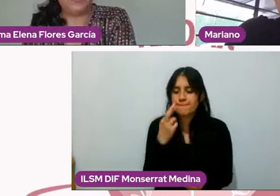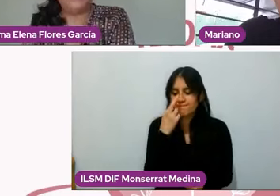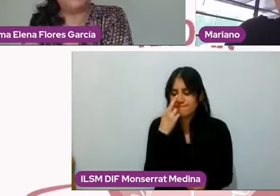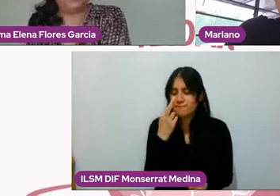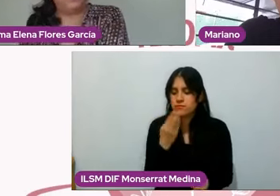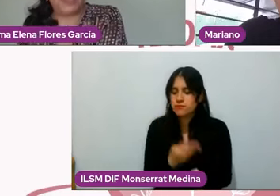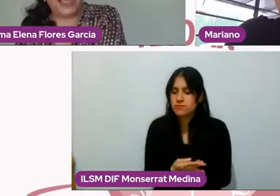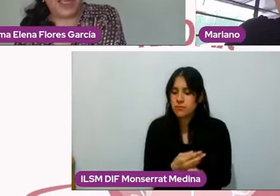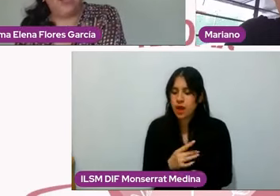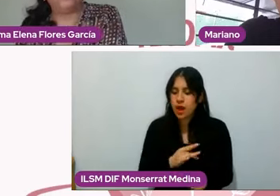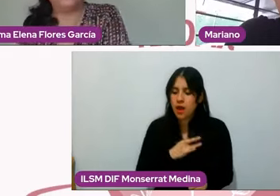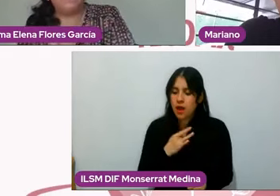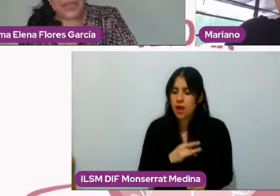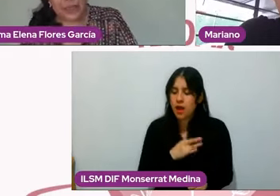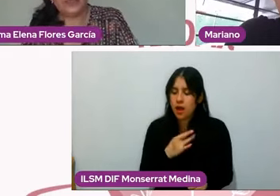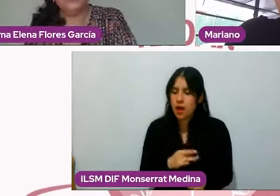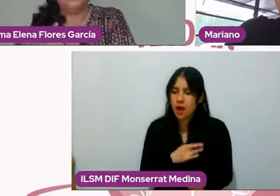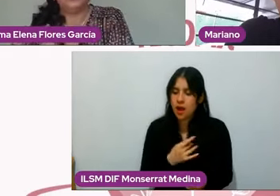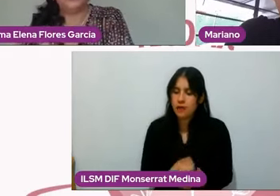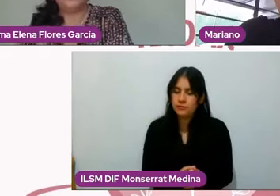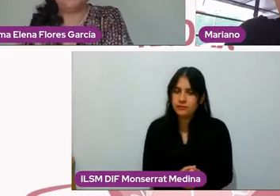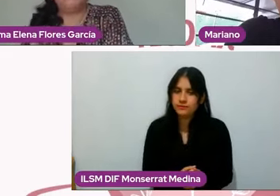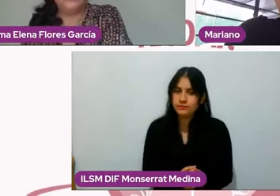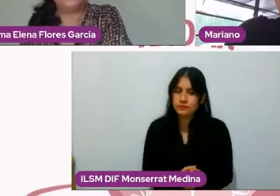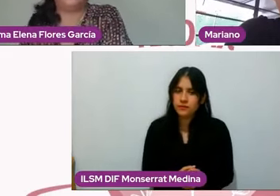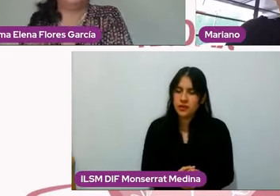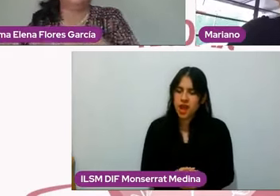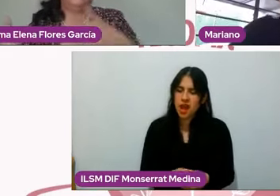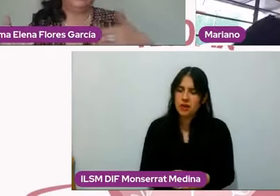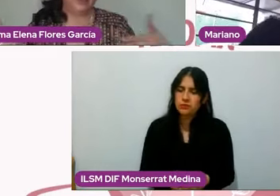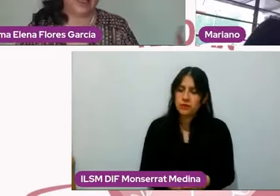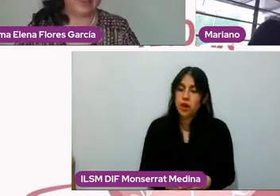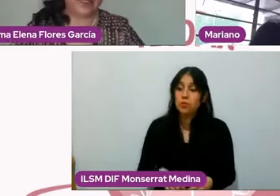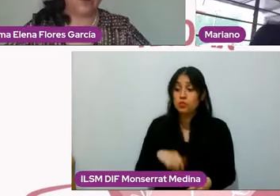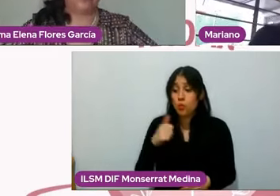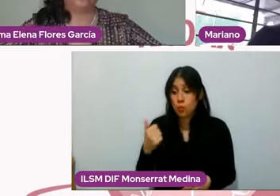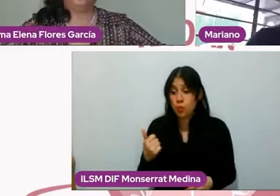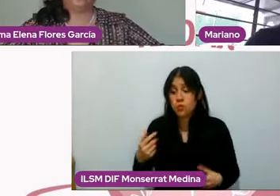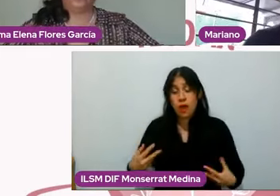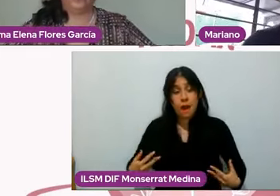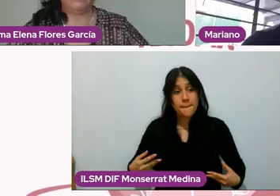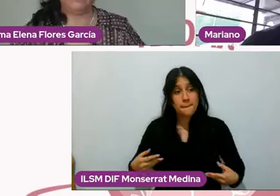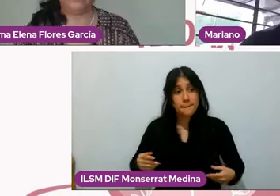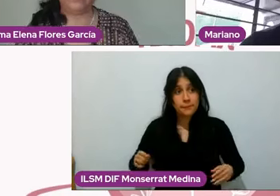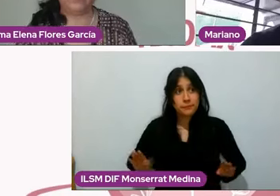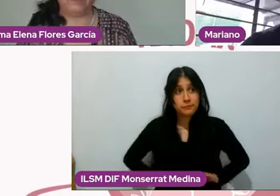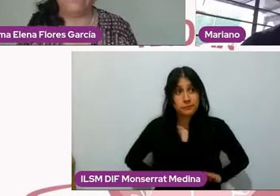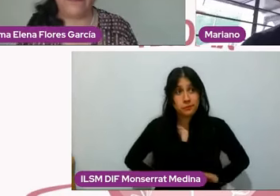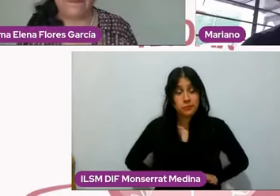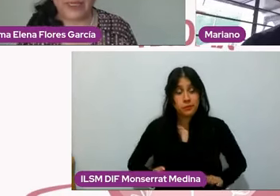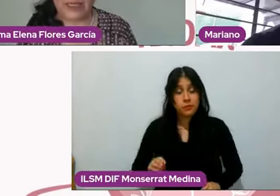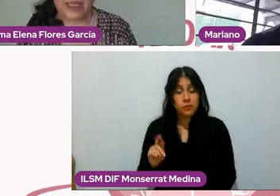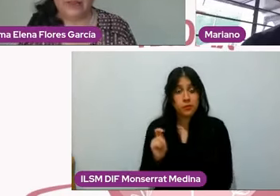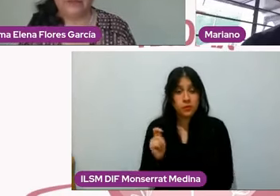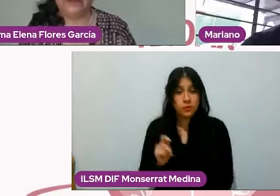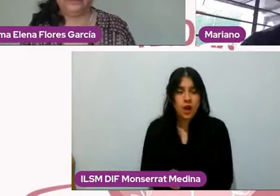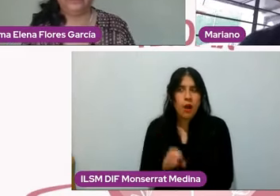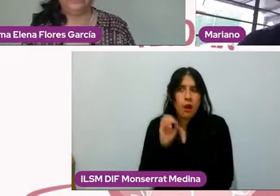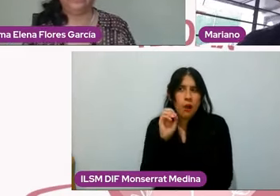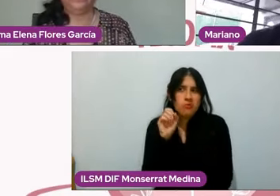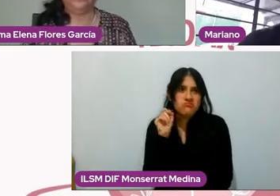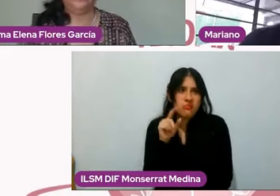solamente con pareja o también se aplica hacia otros miembros de una familia.